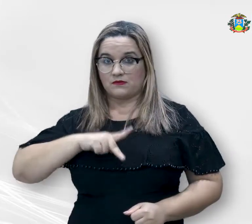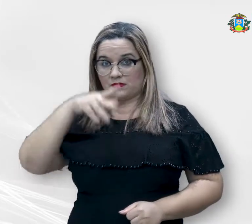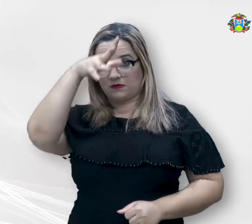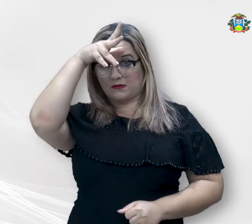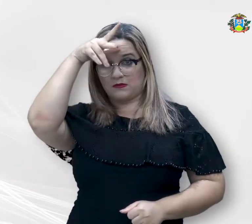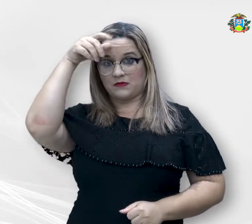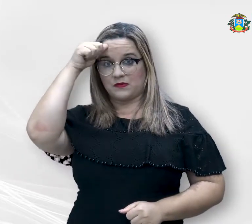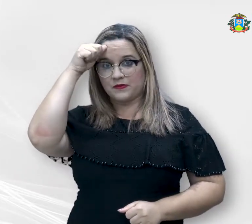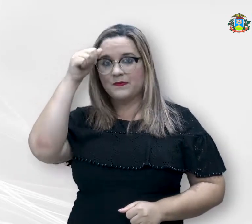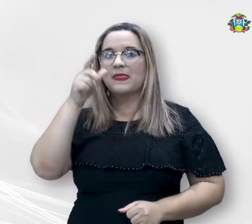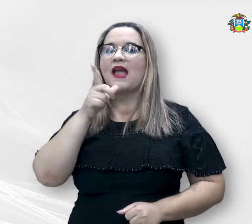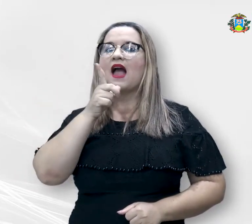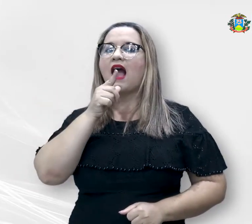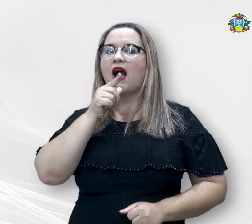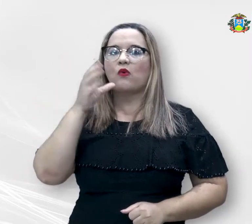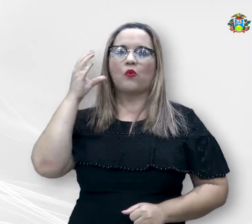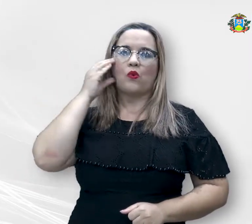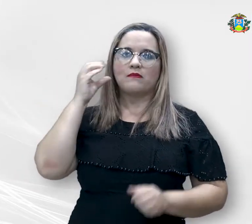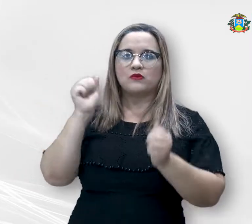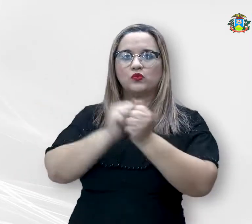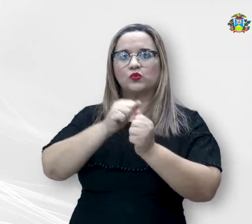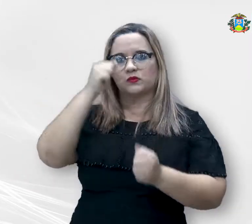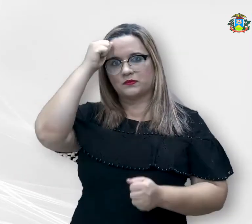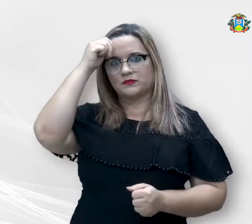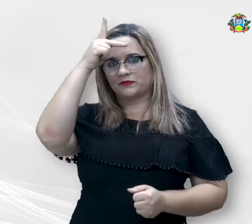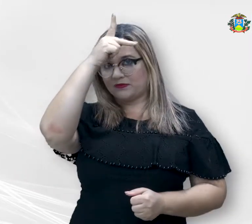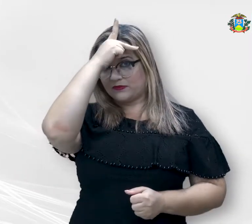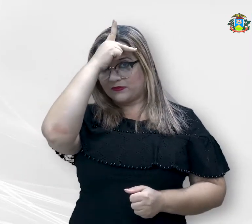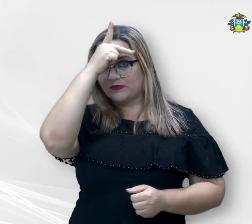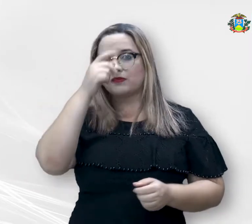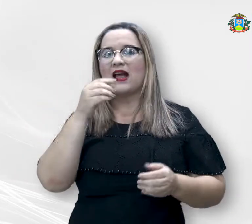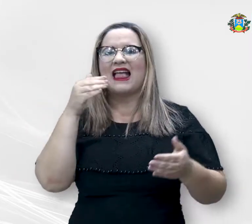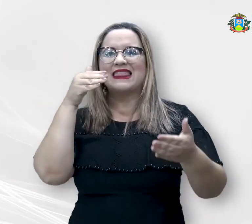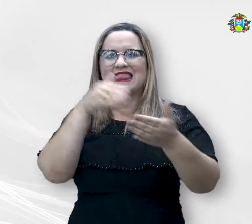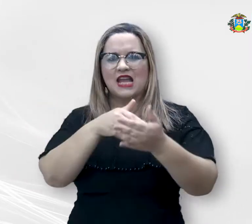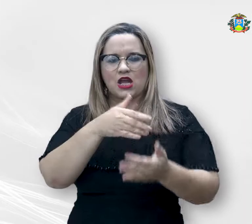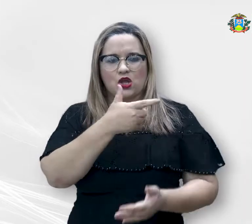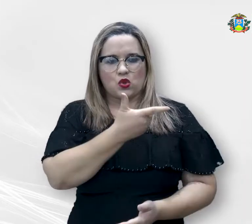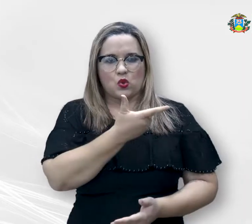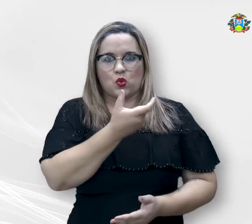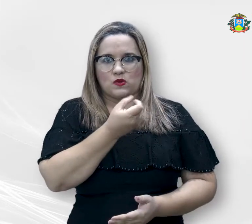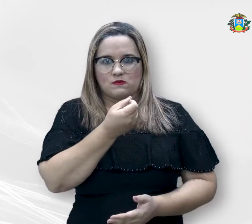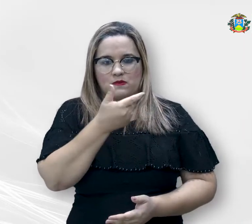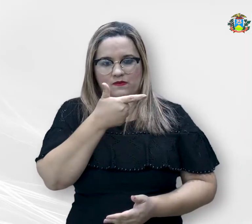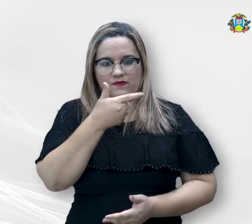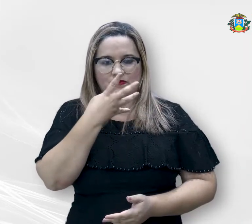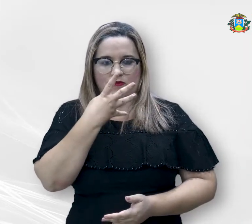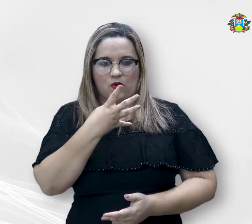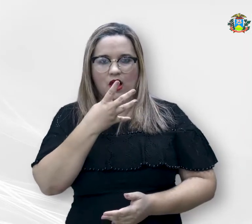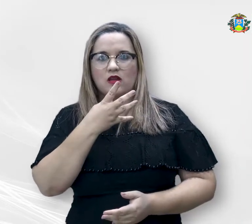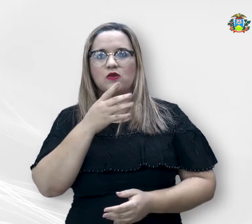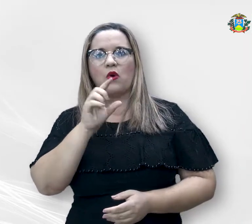Águas Cuiabá e Prefeitura Municipal. Até 2024, o valor deve chegar a R 1,2 bilhão.